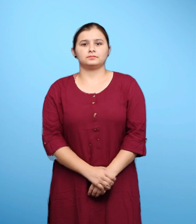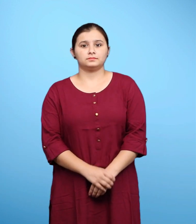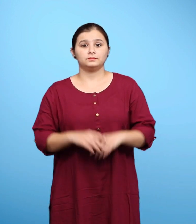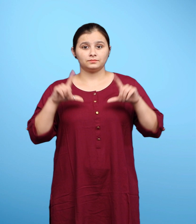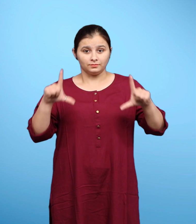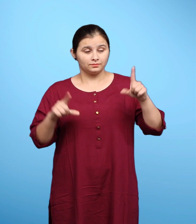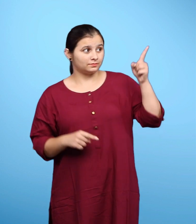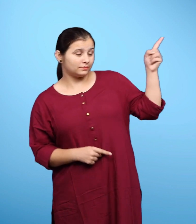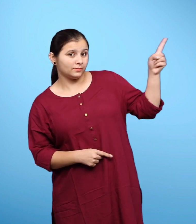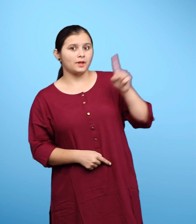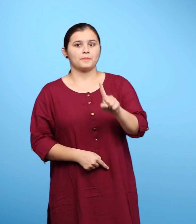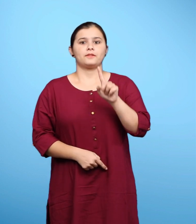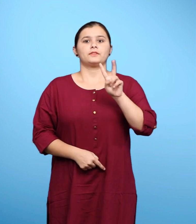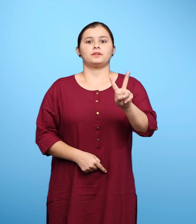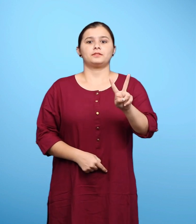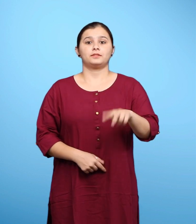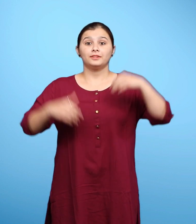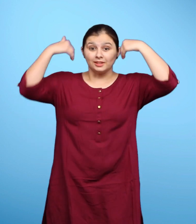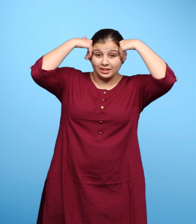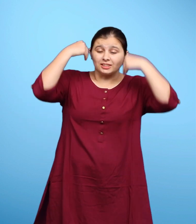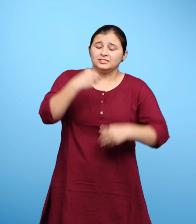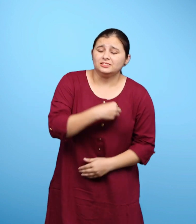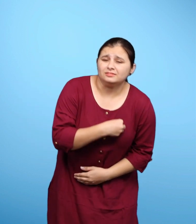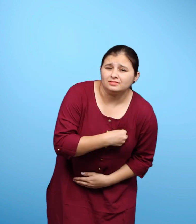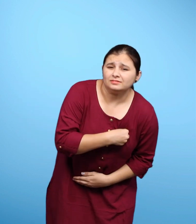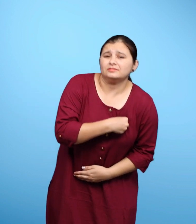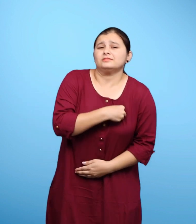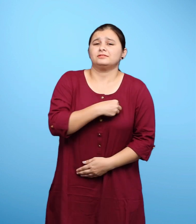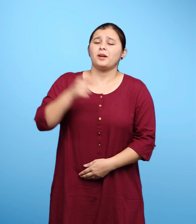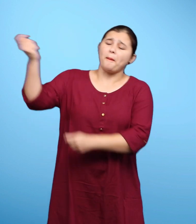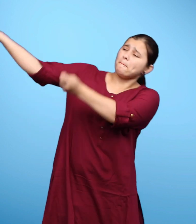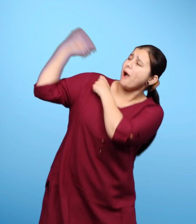चित्र बारह बेचारा गधा मार खाता रहा